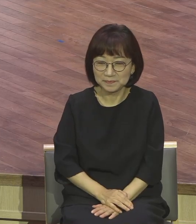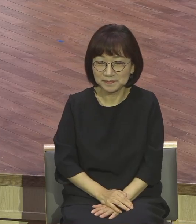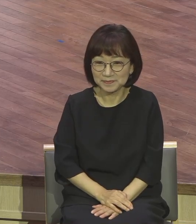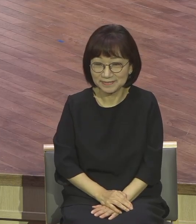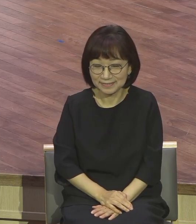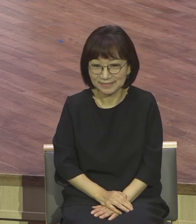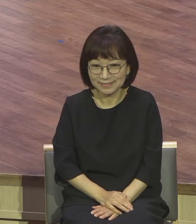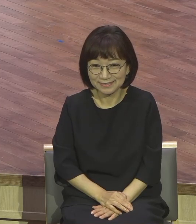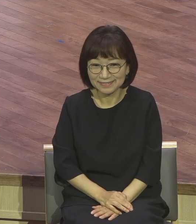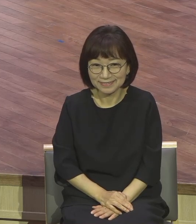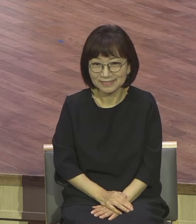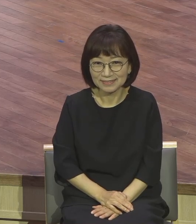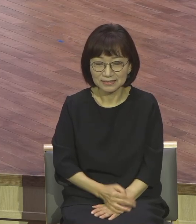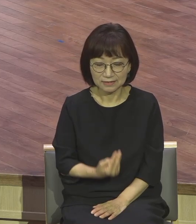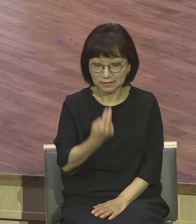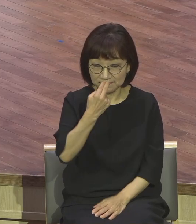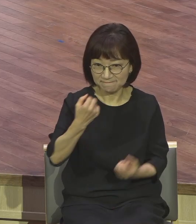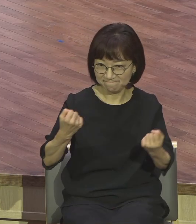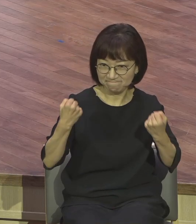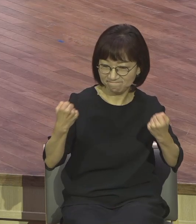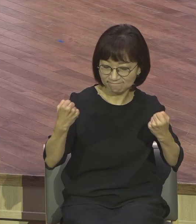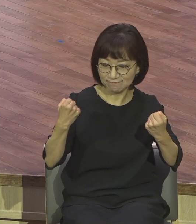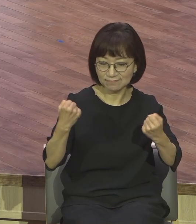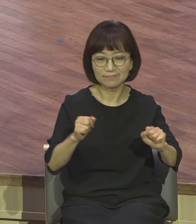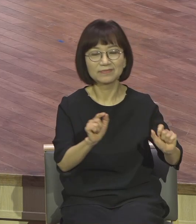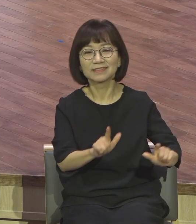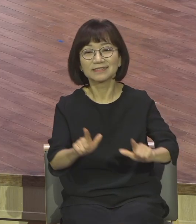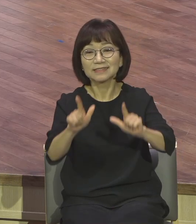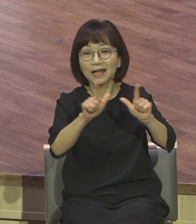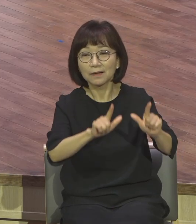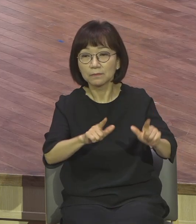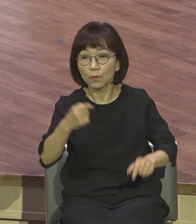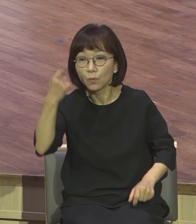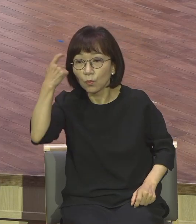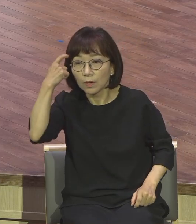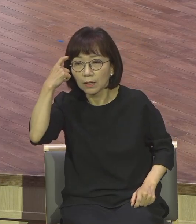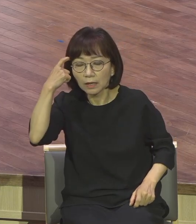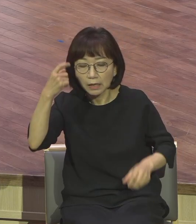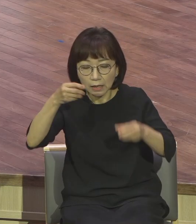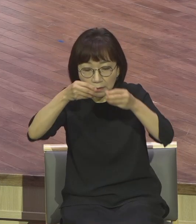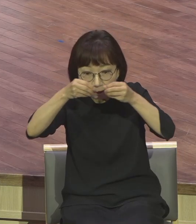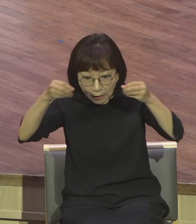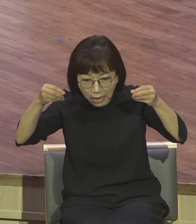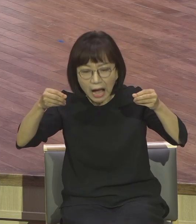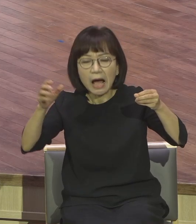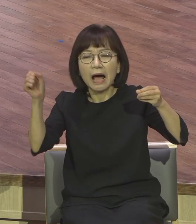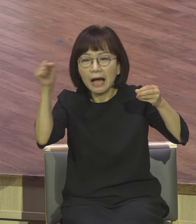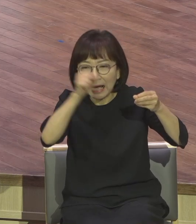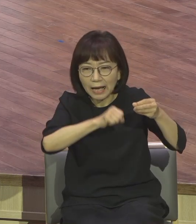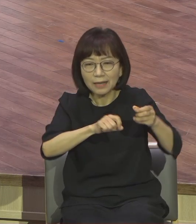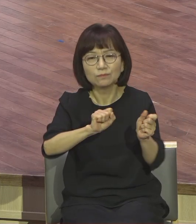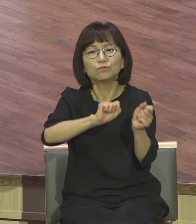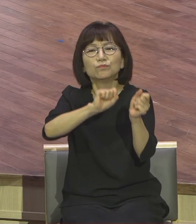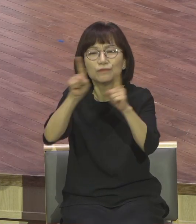생명력 넘치는 삶. 이 핵심이 부활신앙이다. 이걸 어떻게 해요? 24시 누려라.